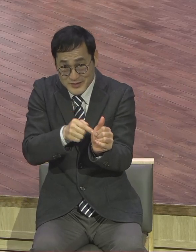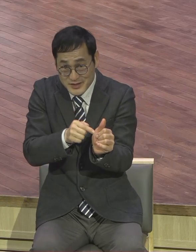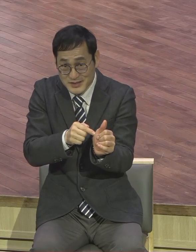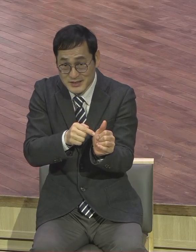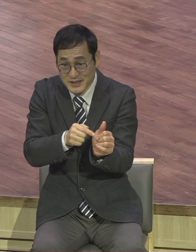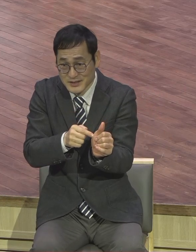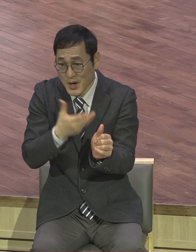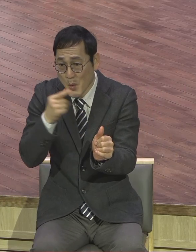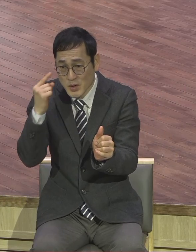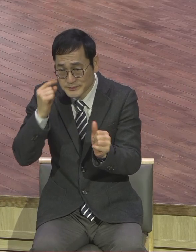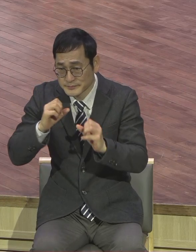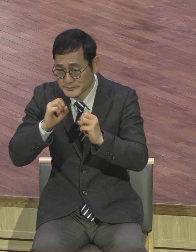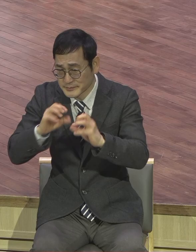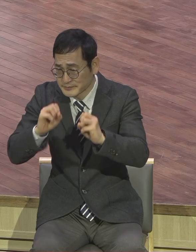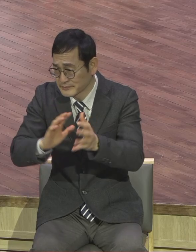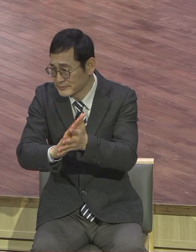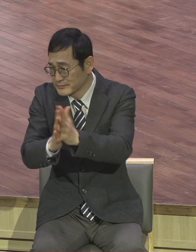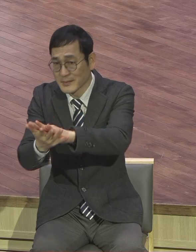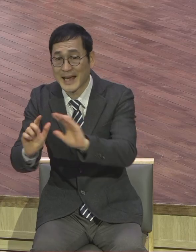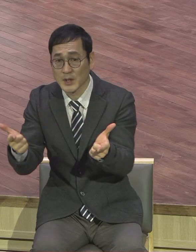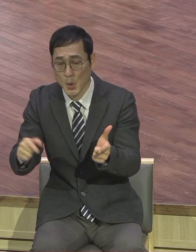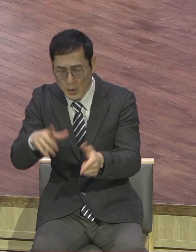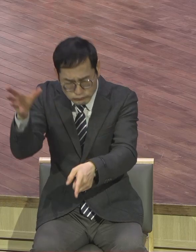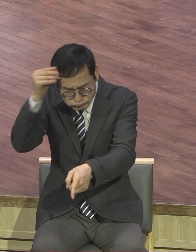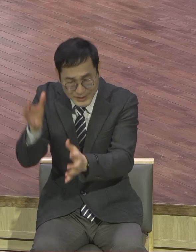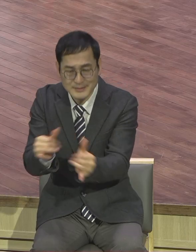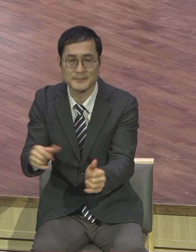일어났다니까요. 생명이 있었어요. 생명이냐 없냐가 중요한 거지.